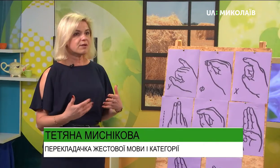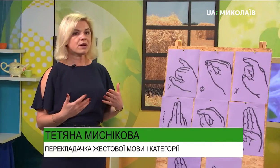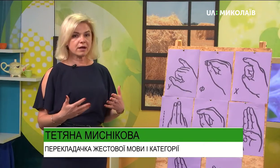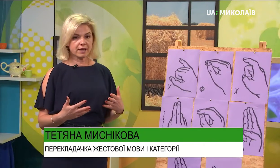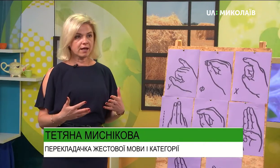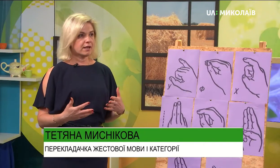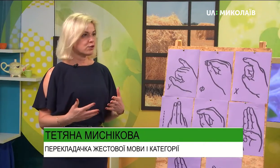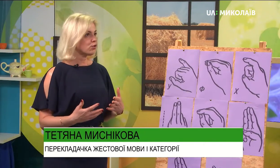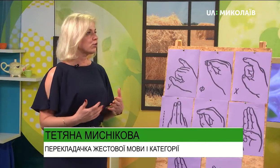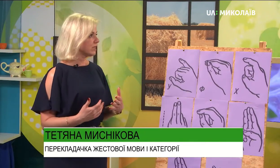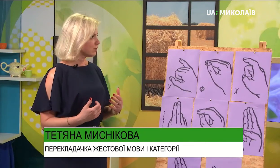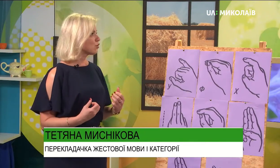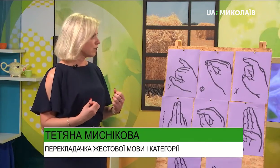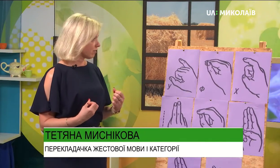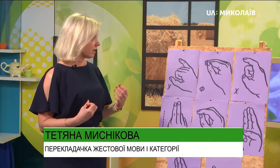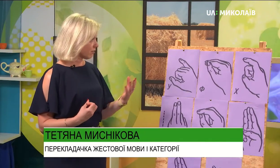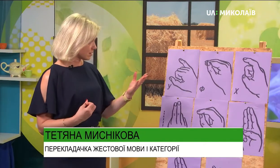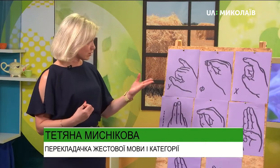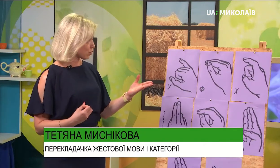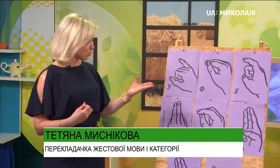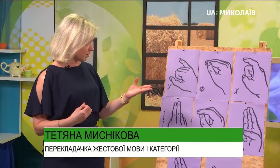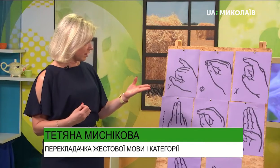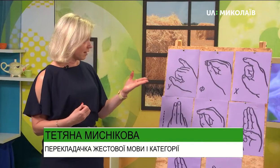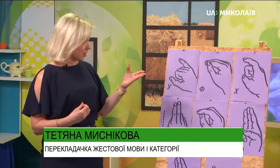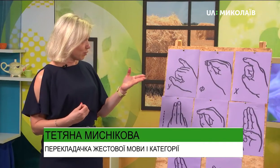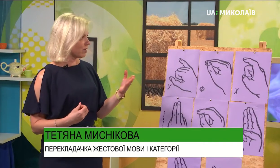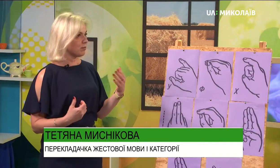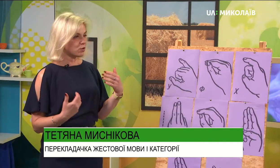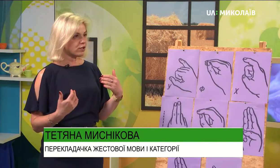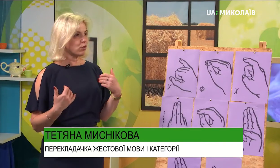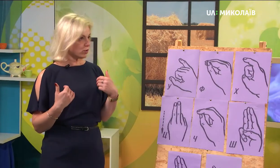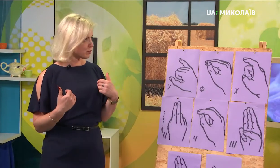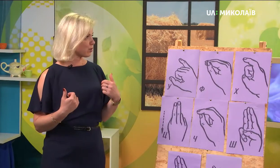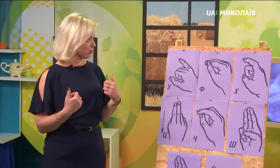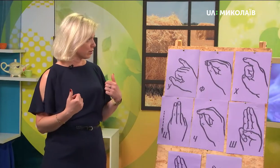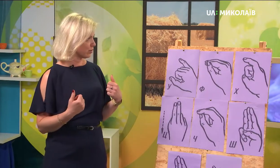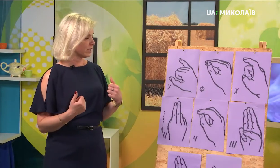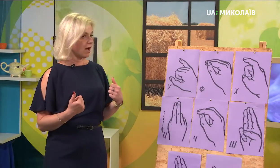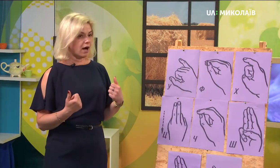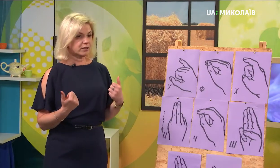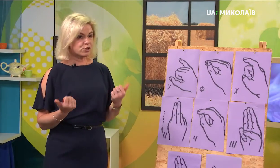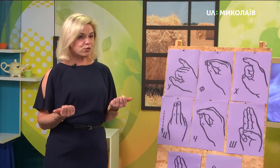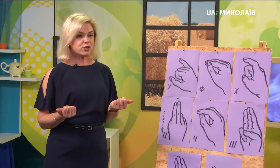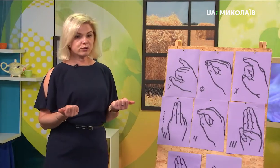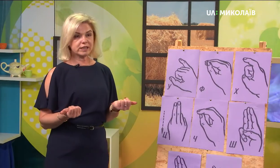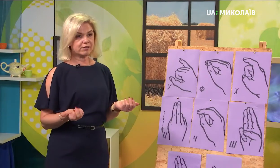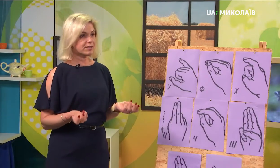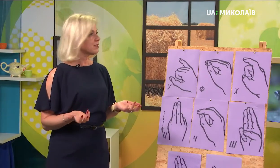вимагає. Якщо людина чує, вона вас зрозуміє, бо ви, може, в голос проговорюєте, а нечуюча людина вас не